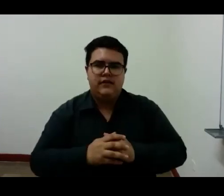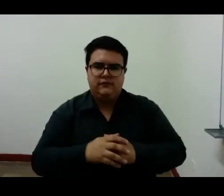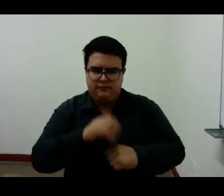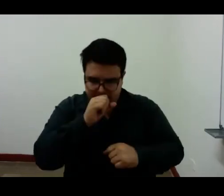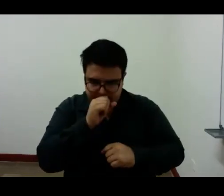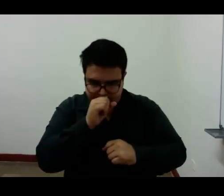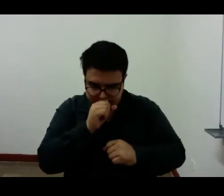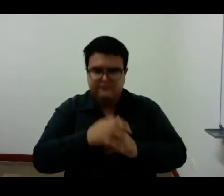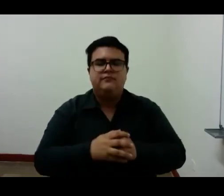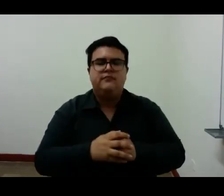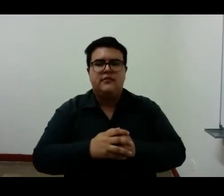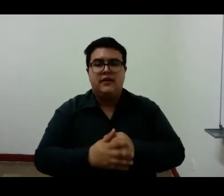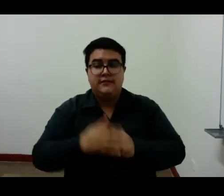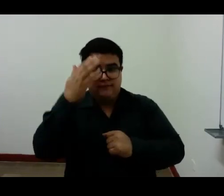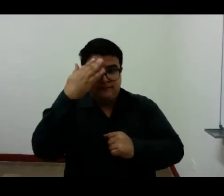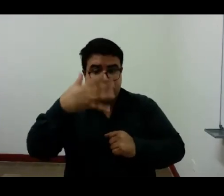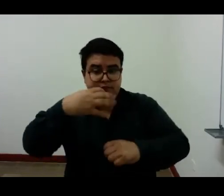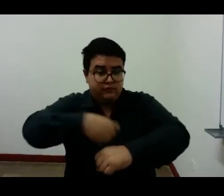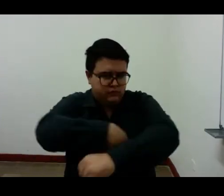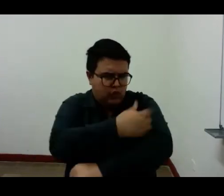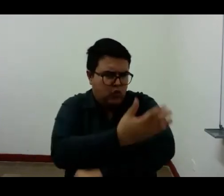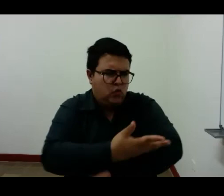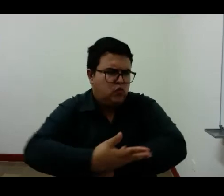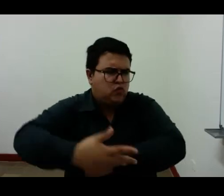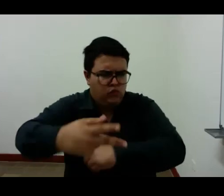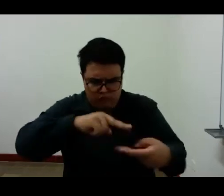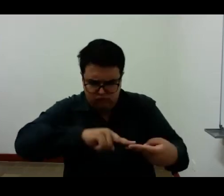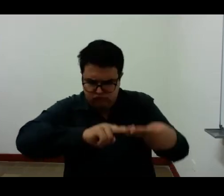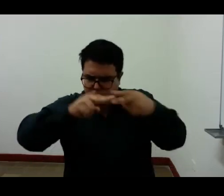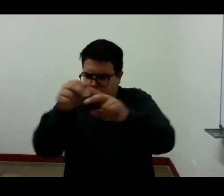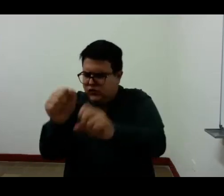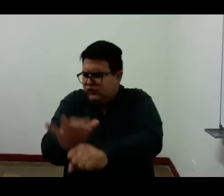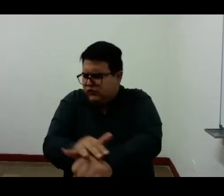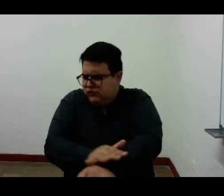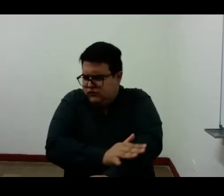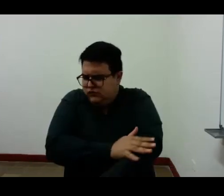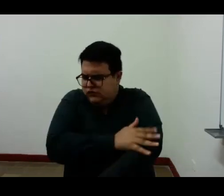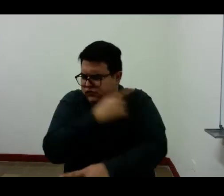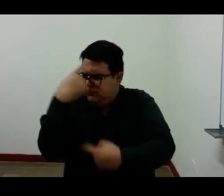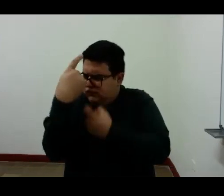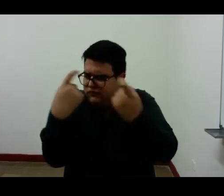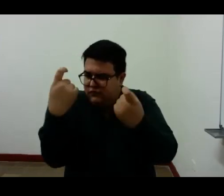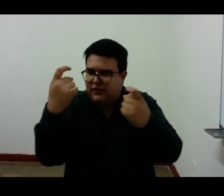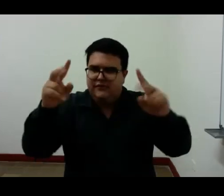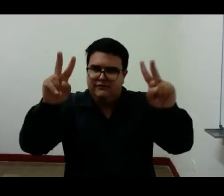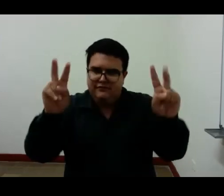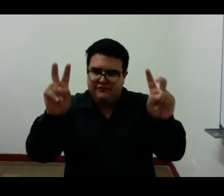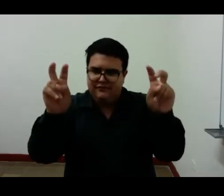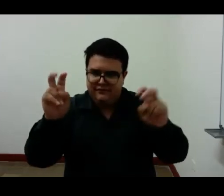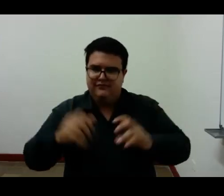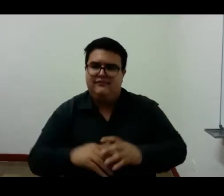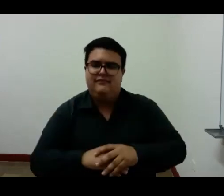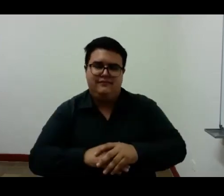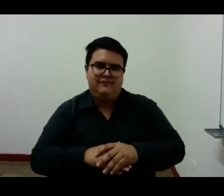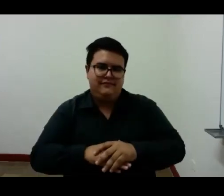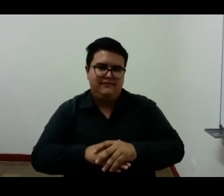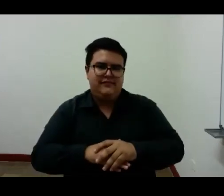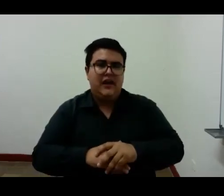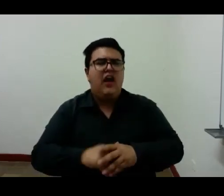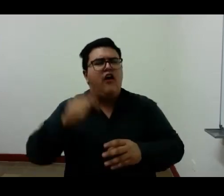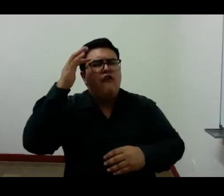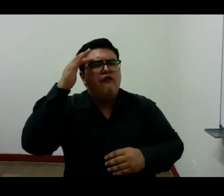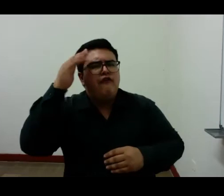escribir poemas es analizar sensaciones cierro comillas dice el filósofo